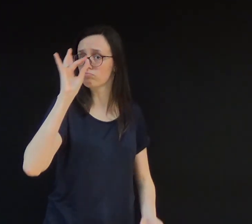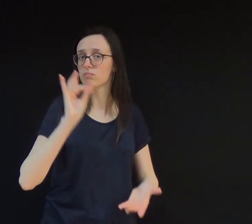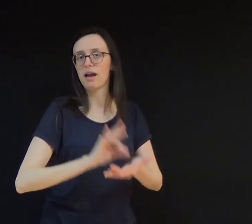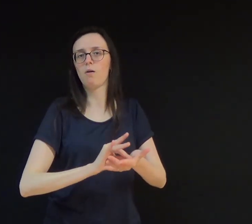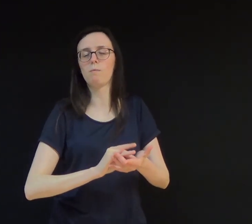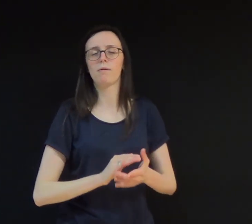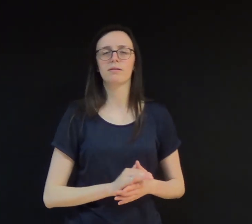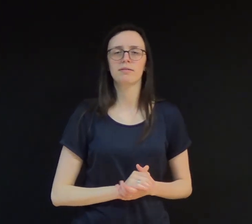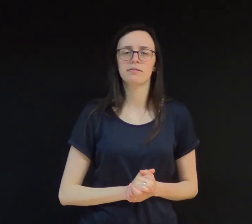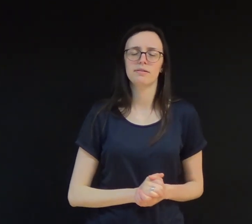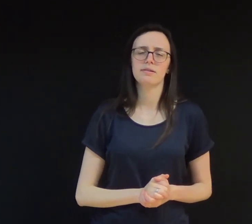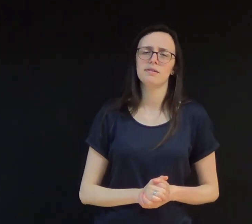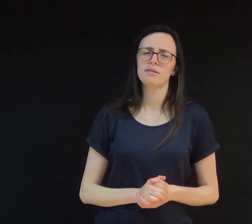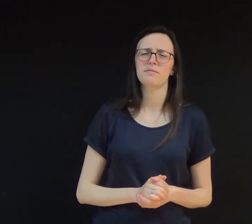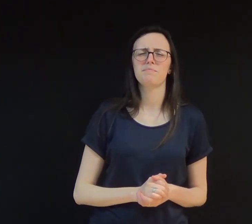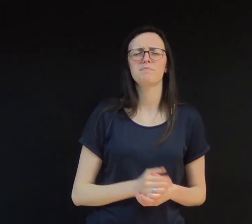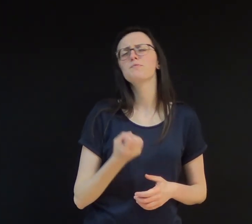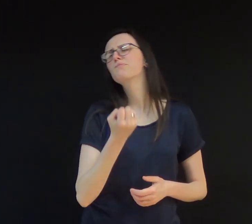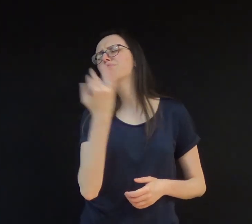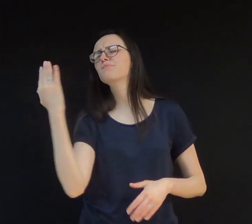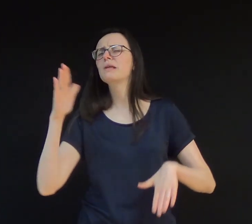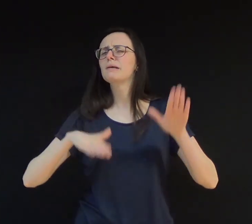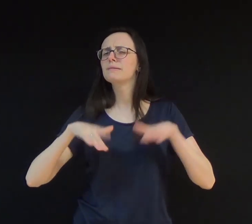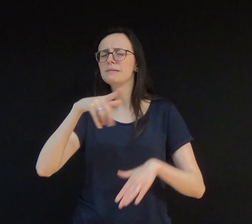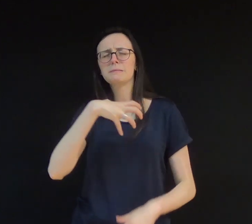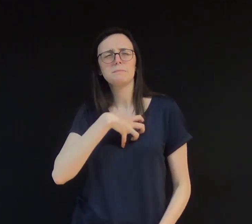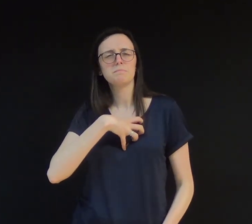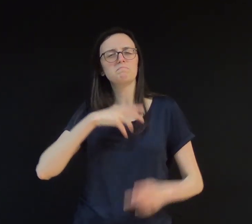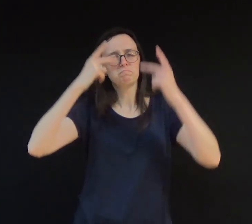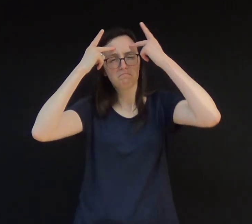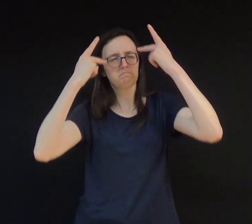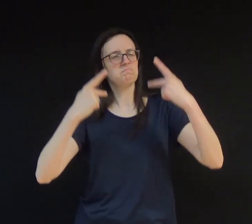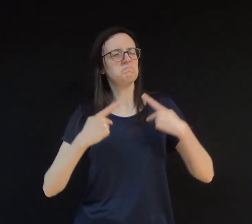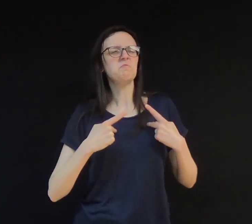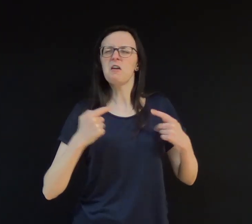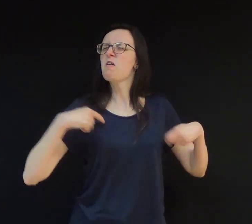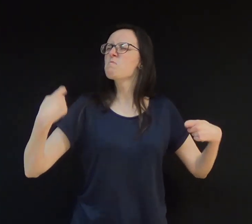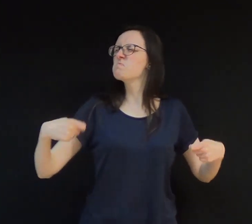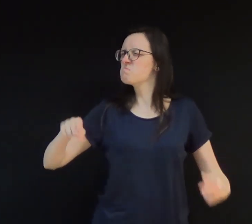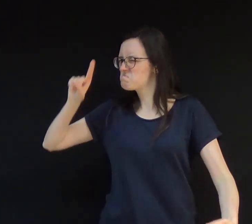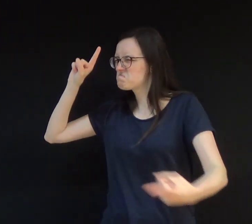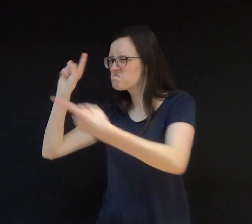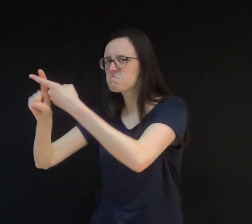Quantas vezes você se entristece com as bênçãos que Deus derrama sobre a vida de outra pessoa?